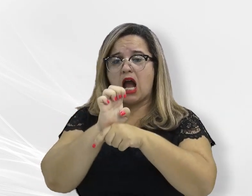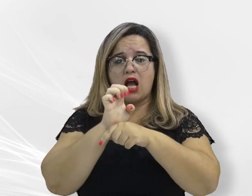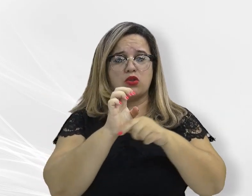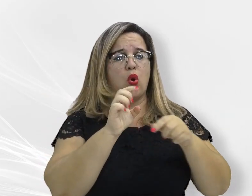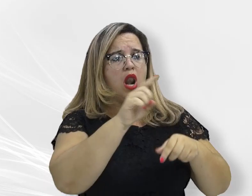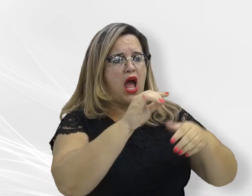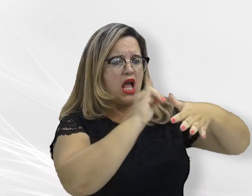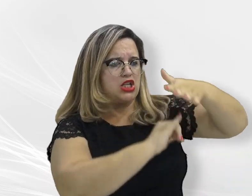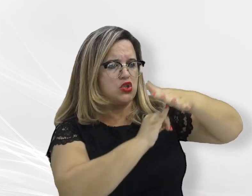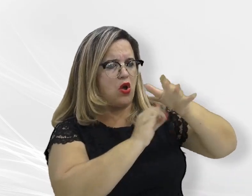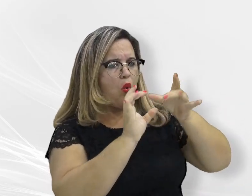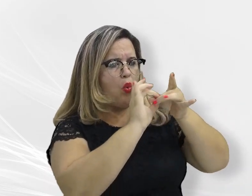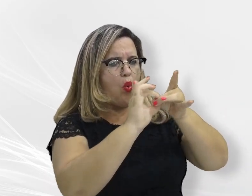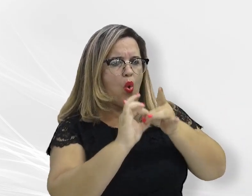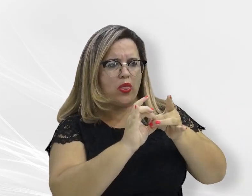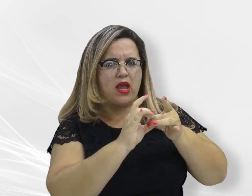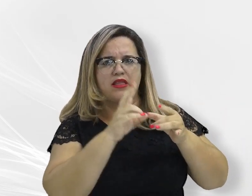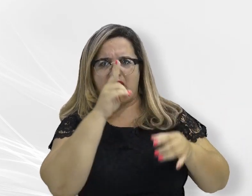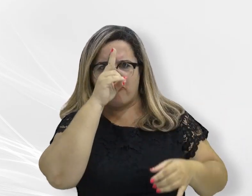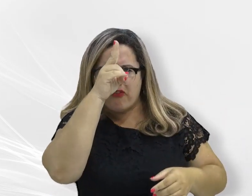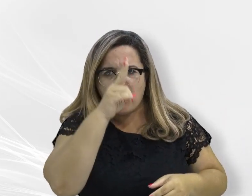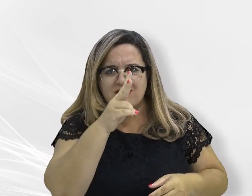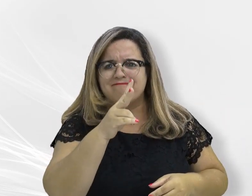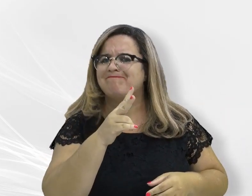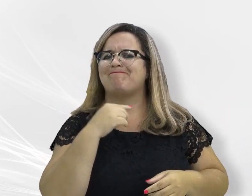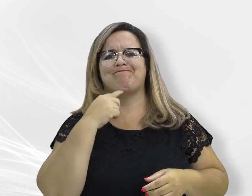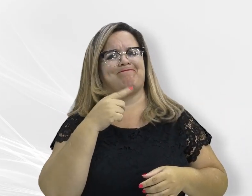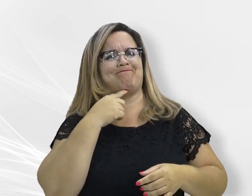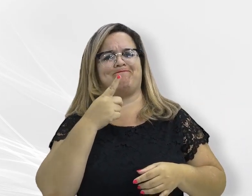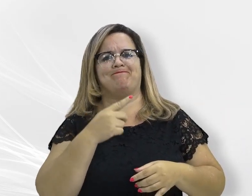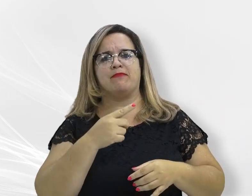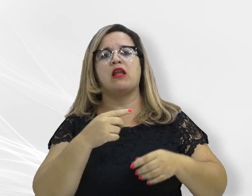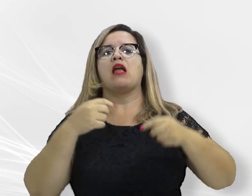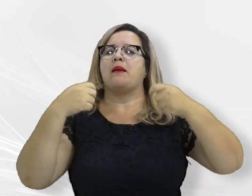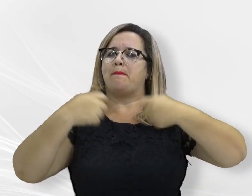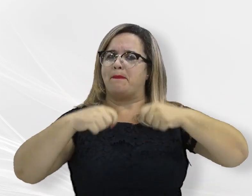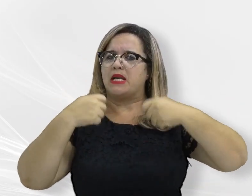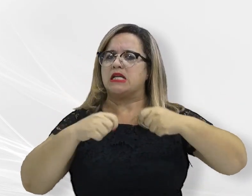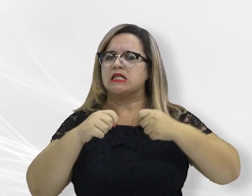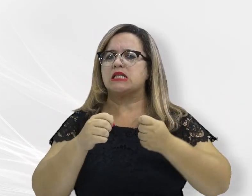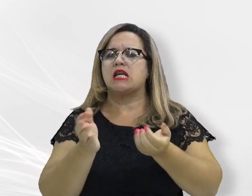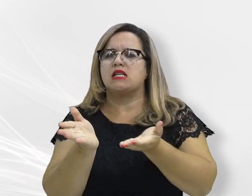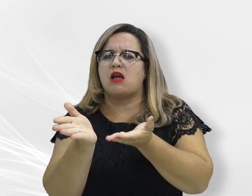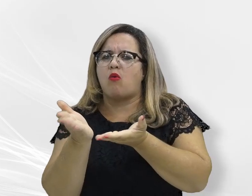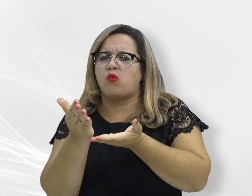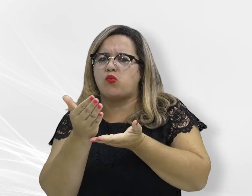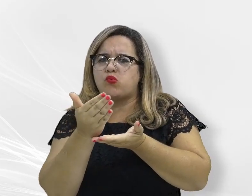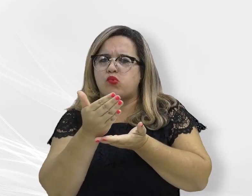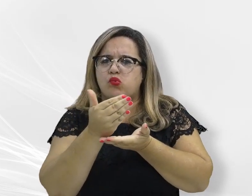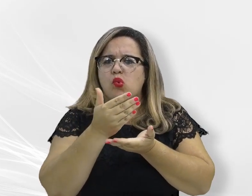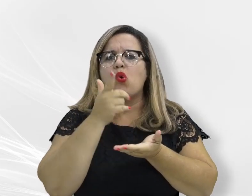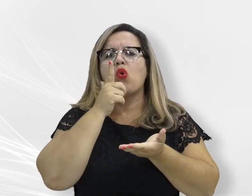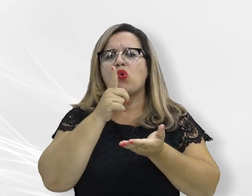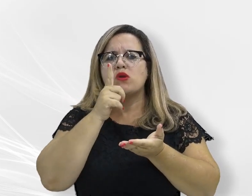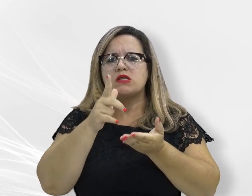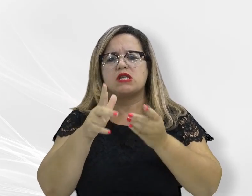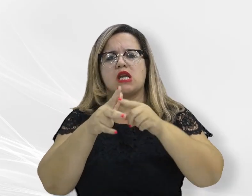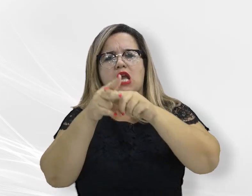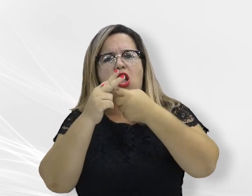fortes e aparelhadas. Para ter o orçamento, a arregalação tem que ser eficaz. O CIRA vem sendo esse símbolo para aqueles que ainda